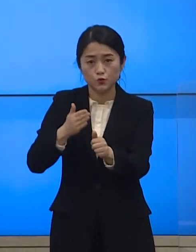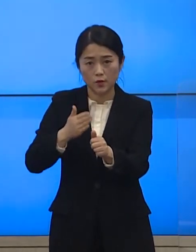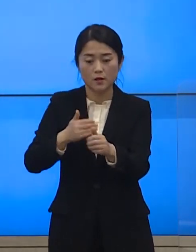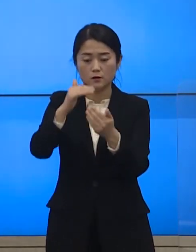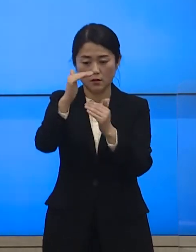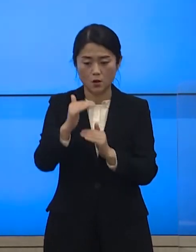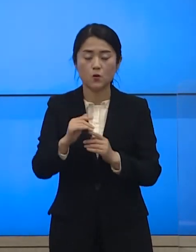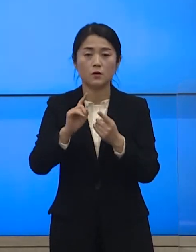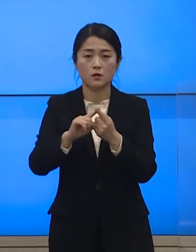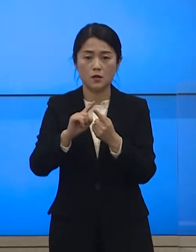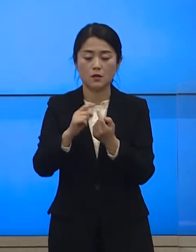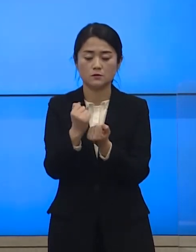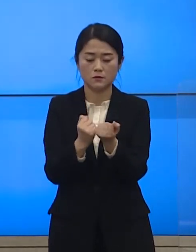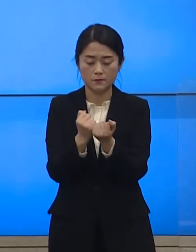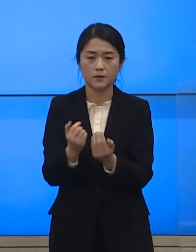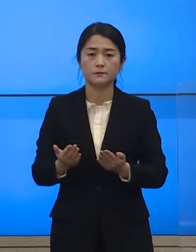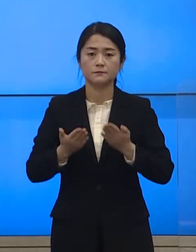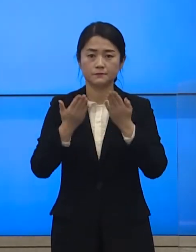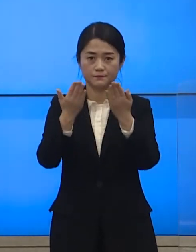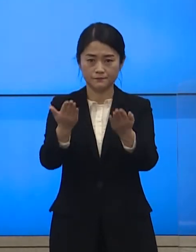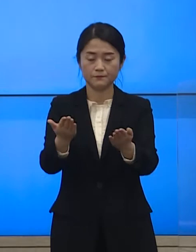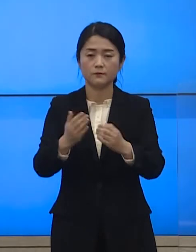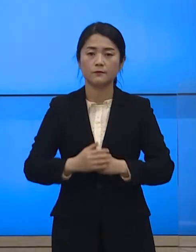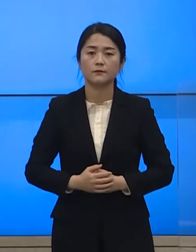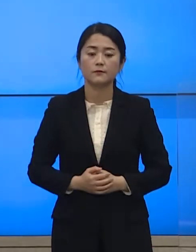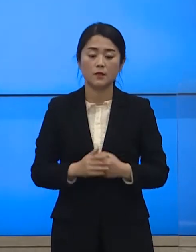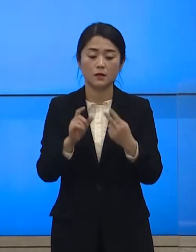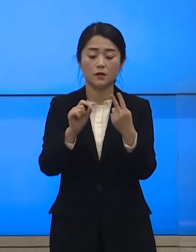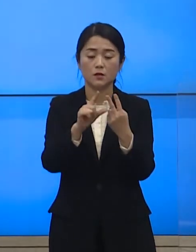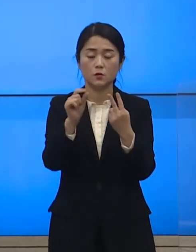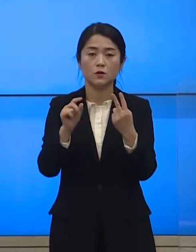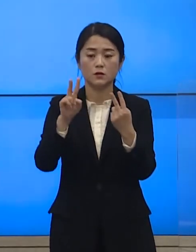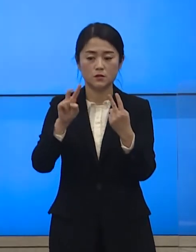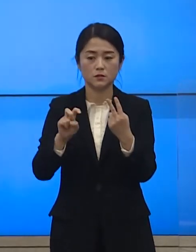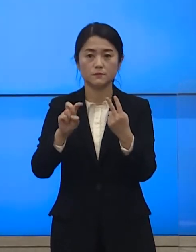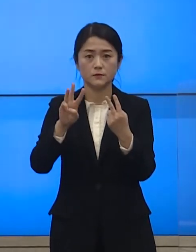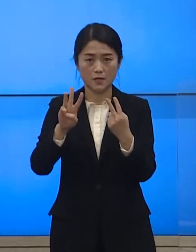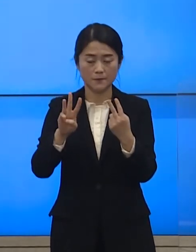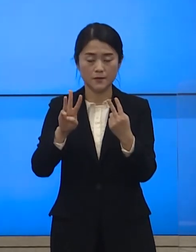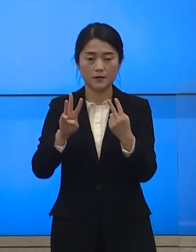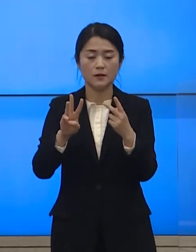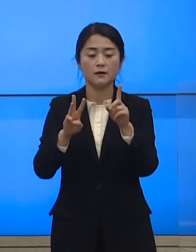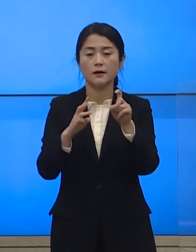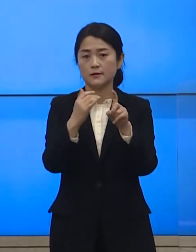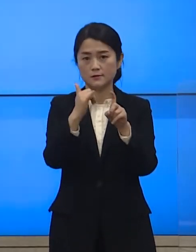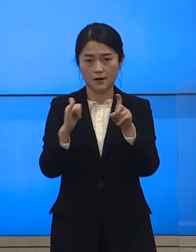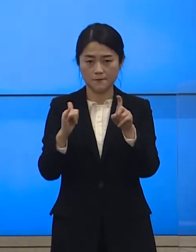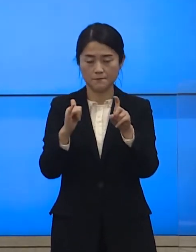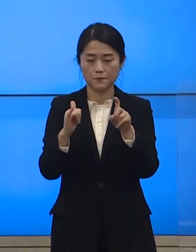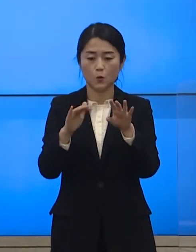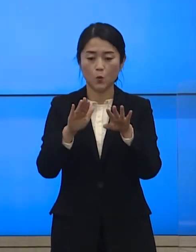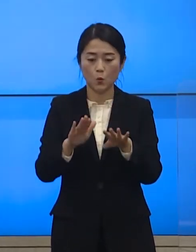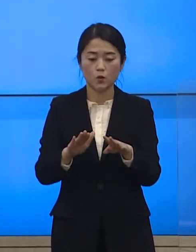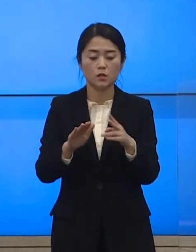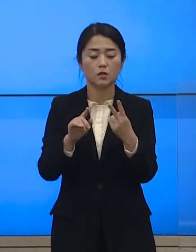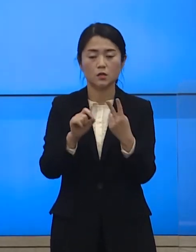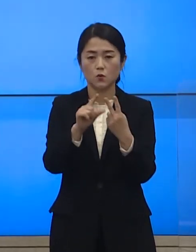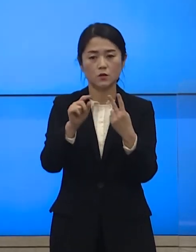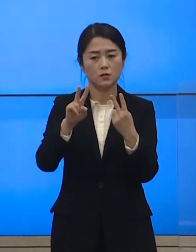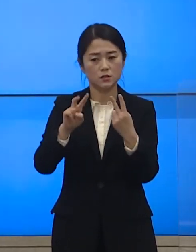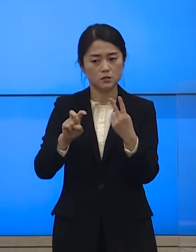말씀드리겠습니다 2월 23일 11명 24일